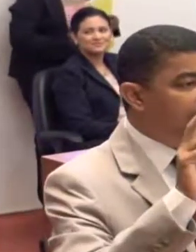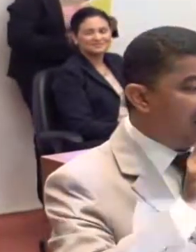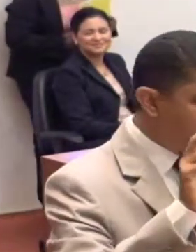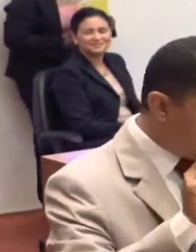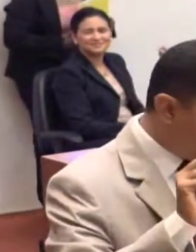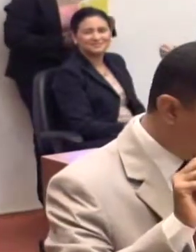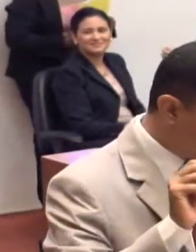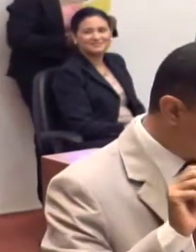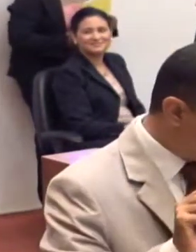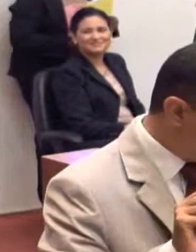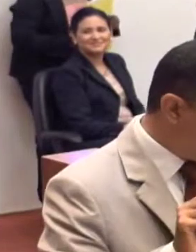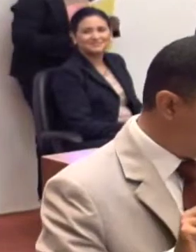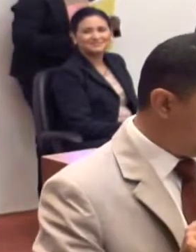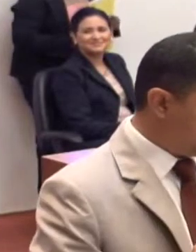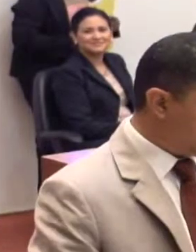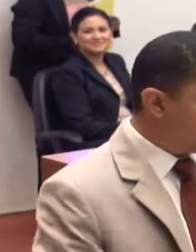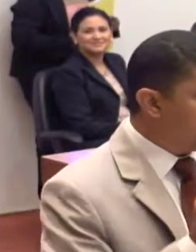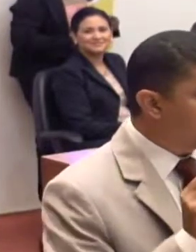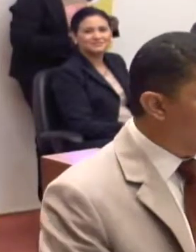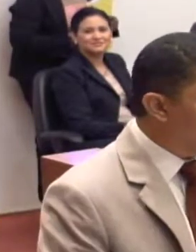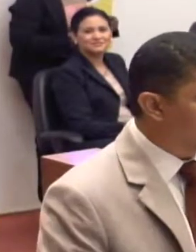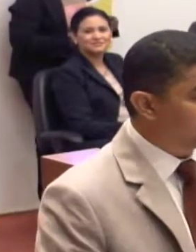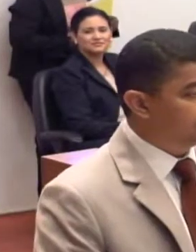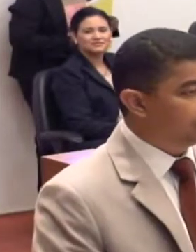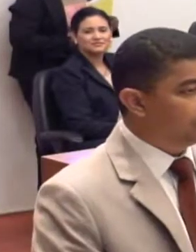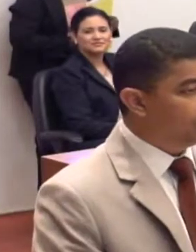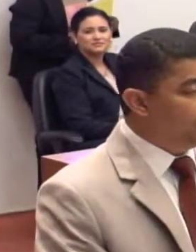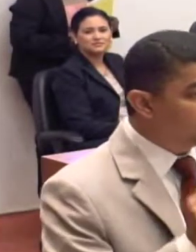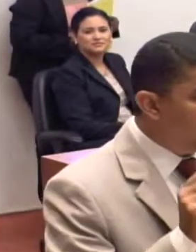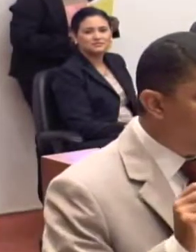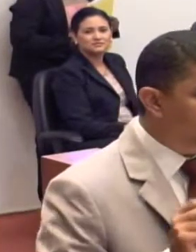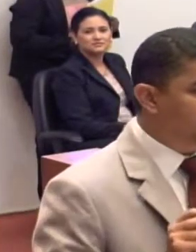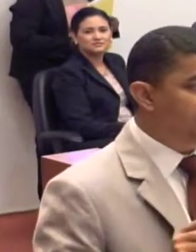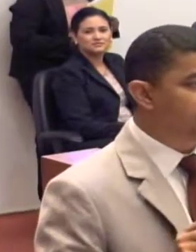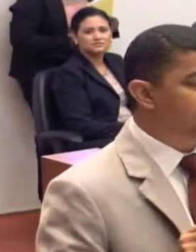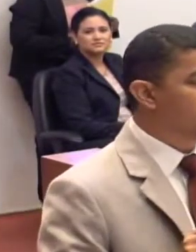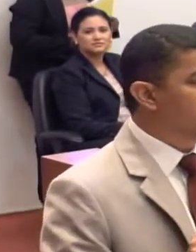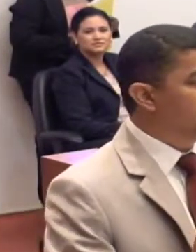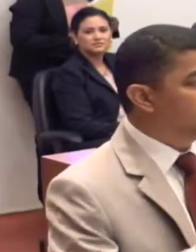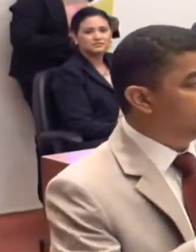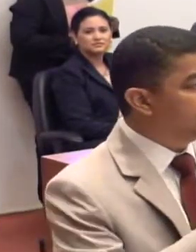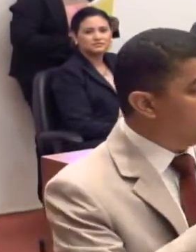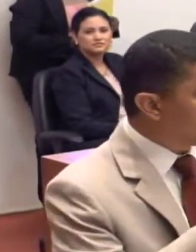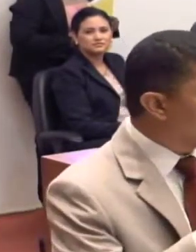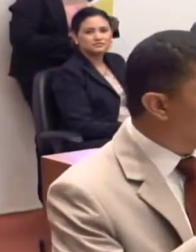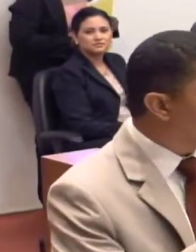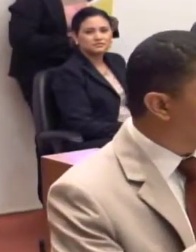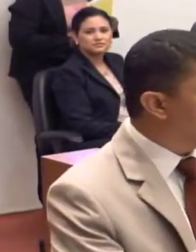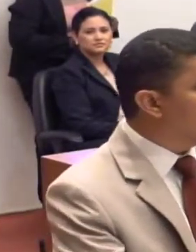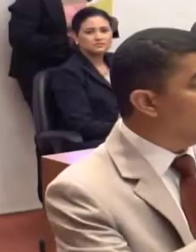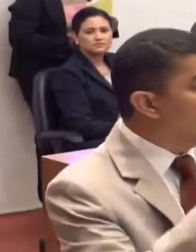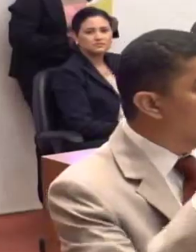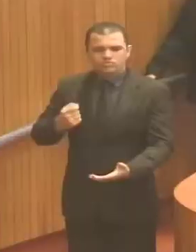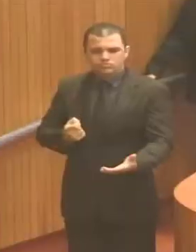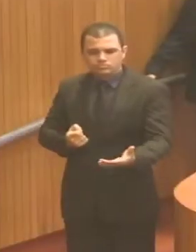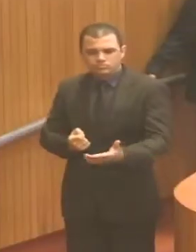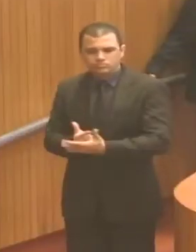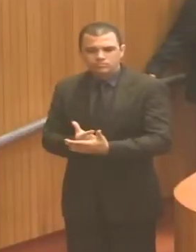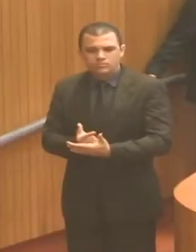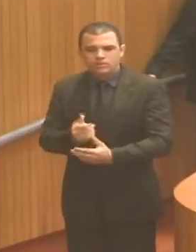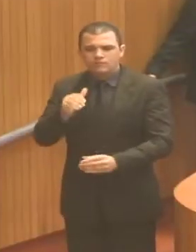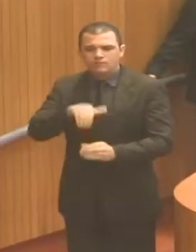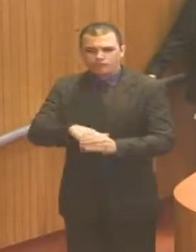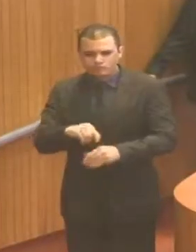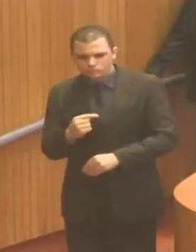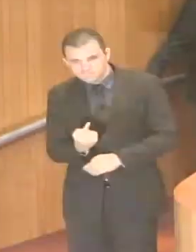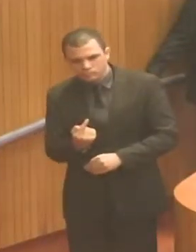mais votado da oposição e melhor, muito melhor do que isso. Não comprei um voto